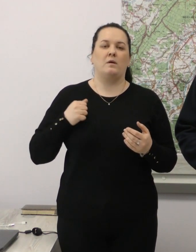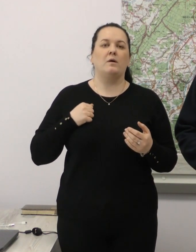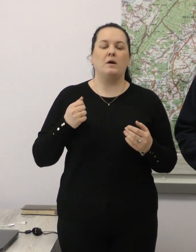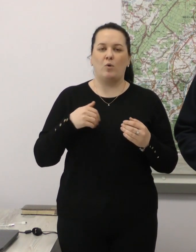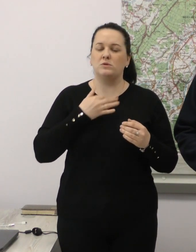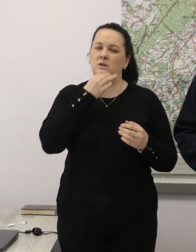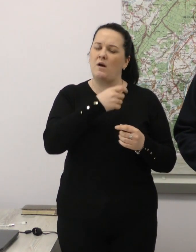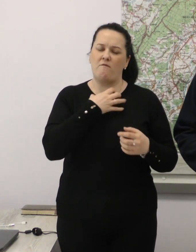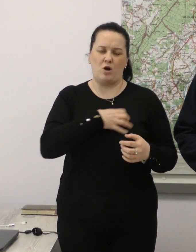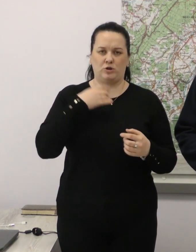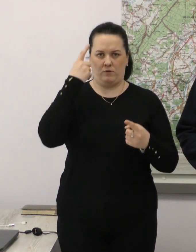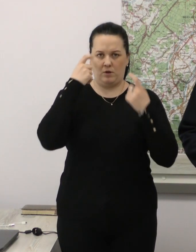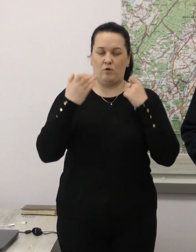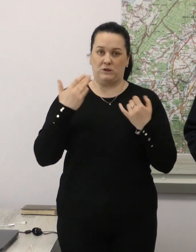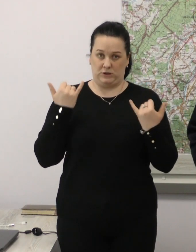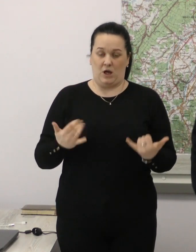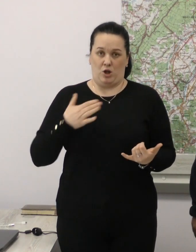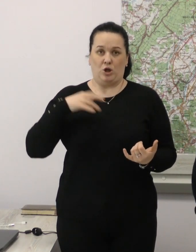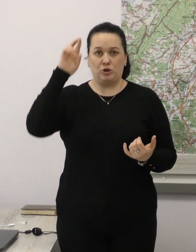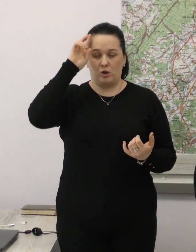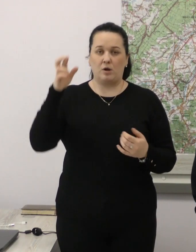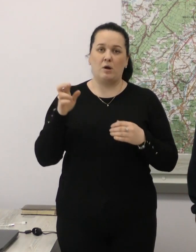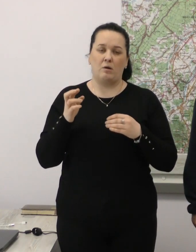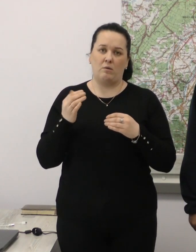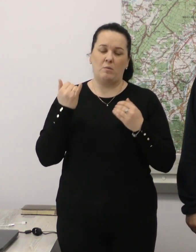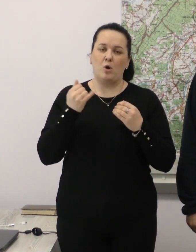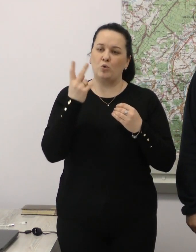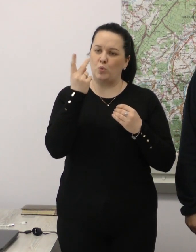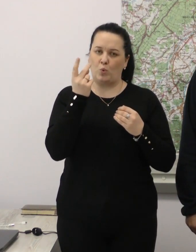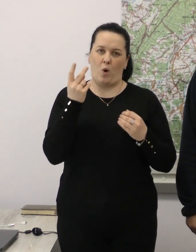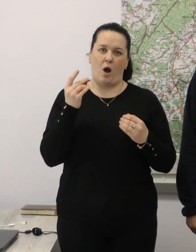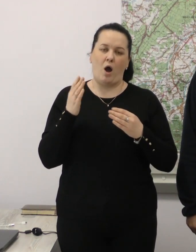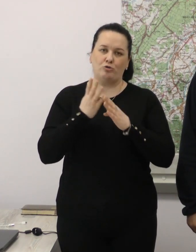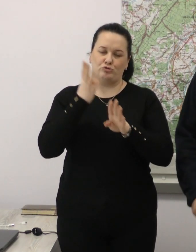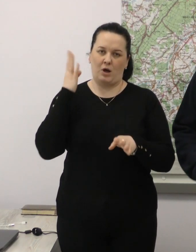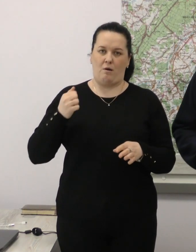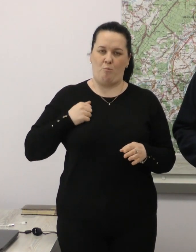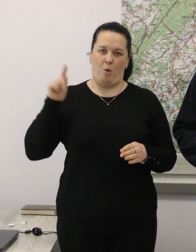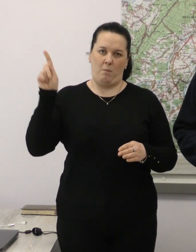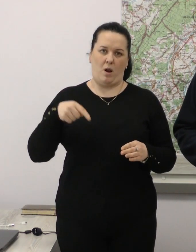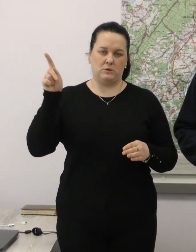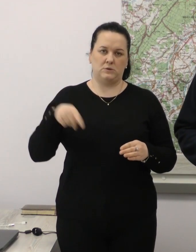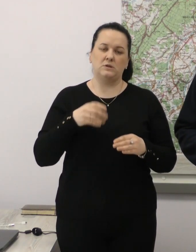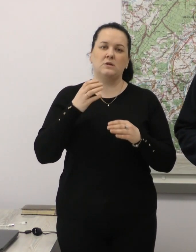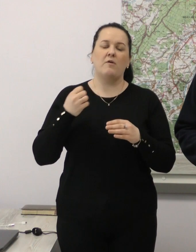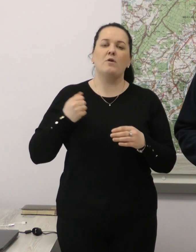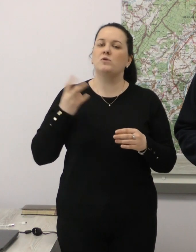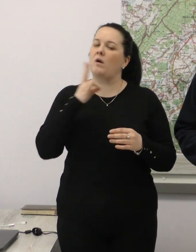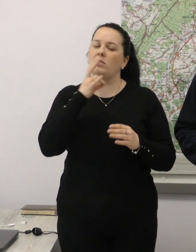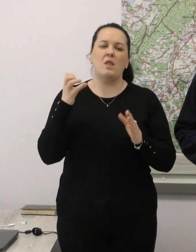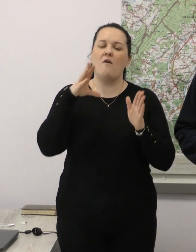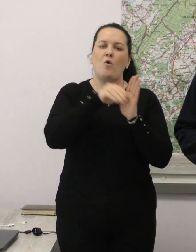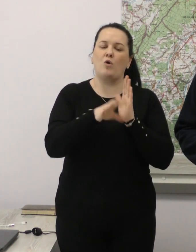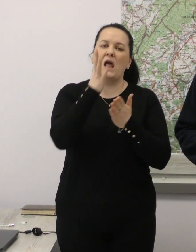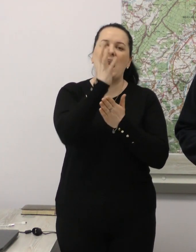важливих інформацій. Зараз в нашій країні проходить друга черга мобілізації. Вона стосується військовозобов'язаних, які не входили до